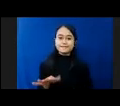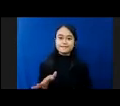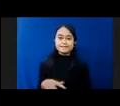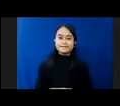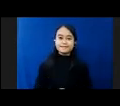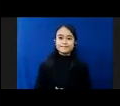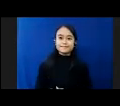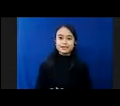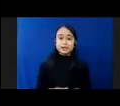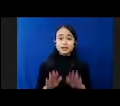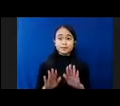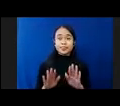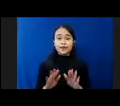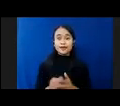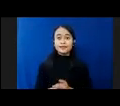Sebentar